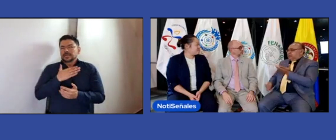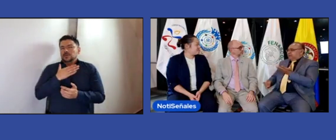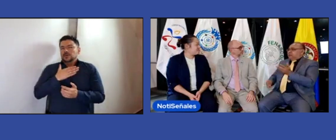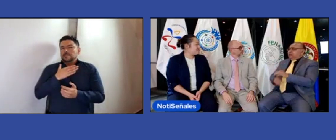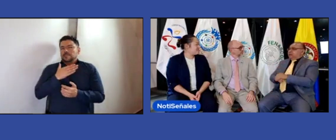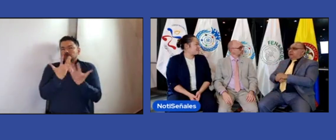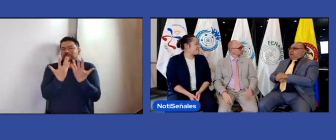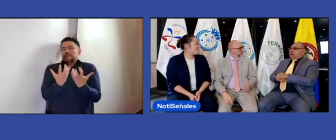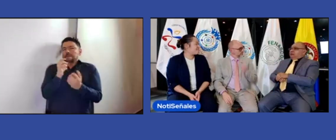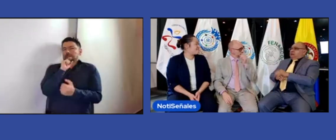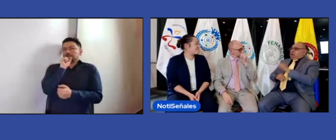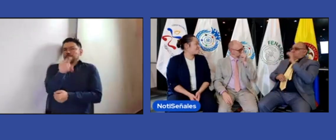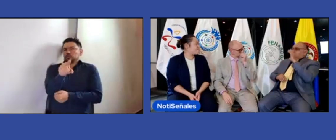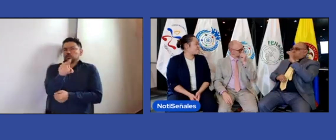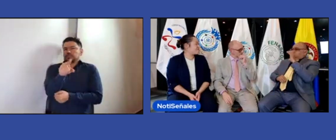quiero hacerle otra pregunta, Joe.